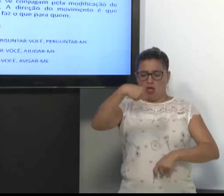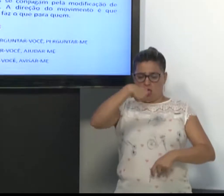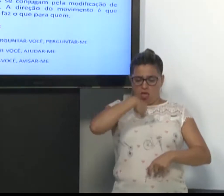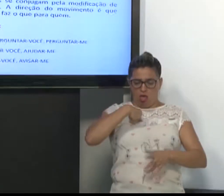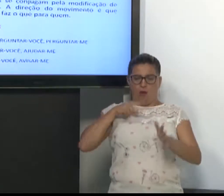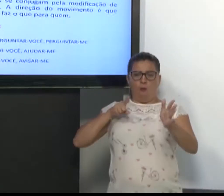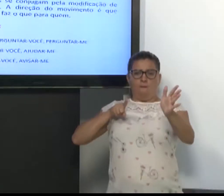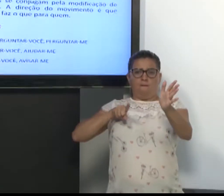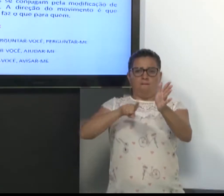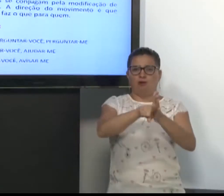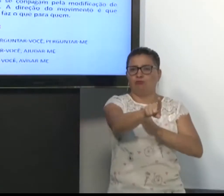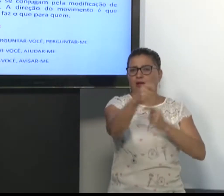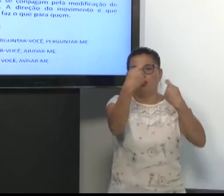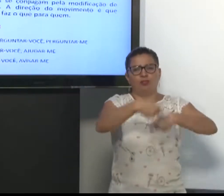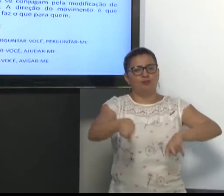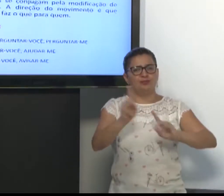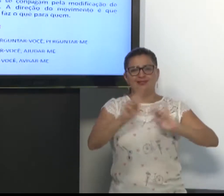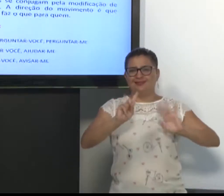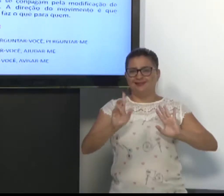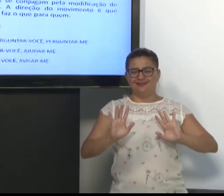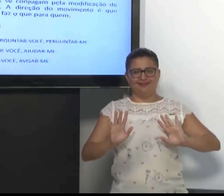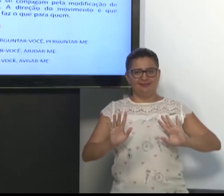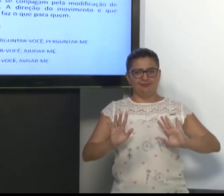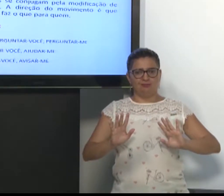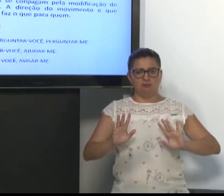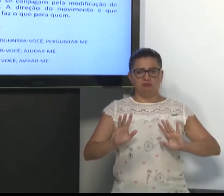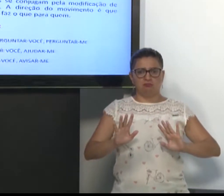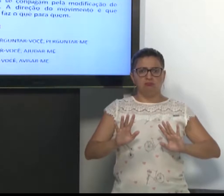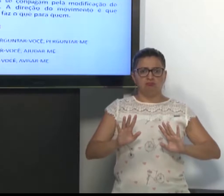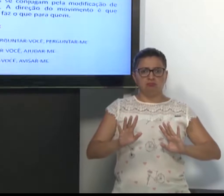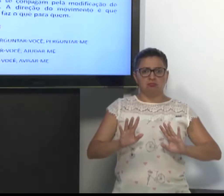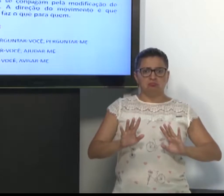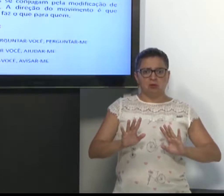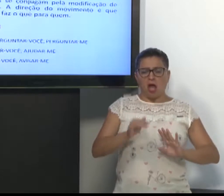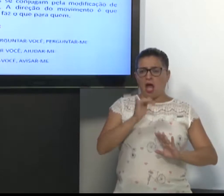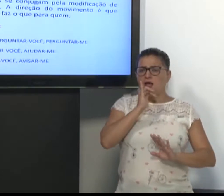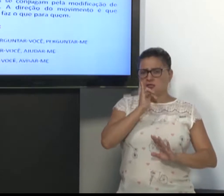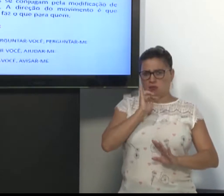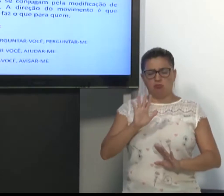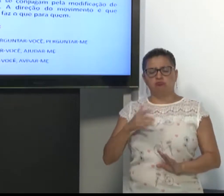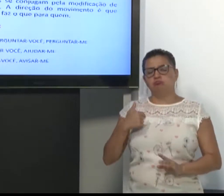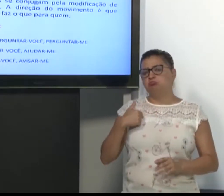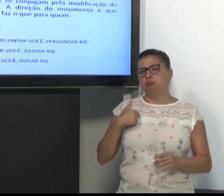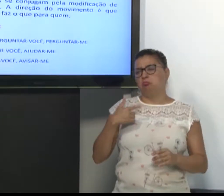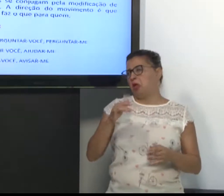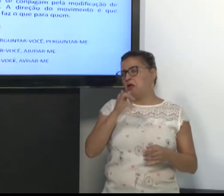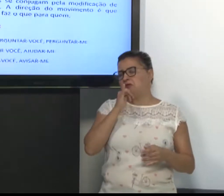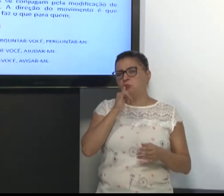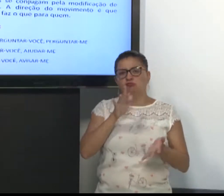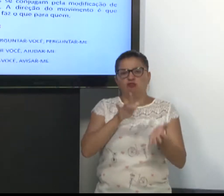verbo. Eu não preciso falar, eu pergunto para você. Não há necessidade. Por exemplo,